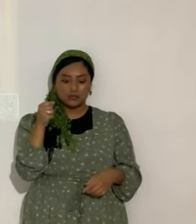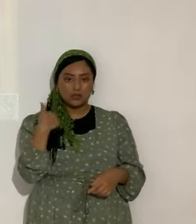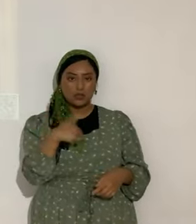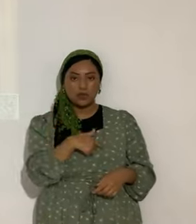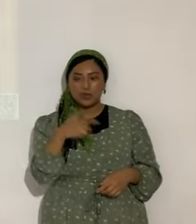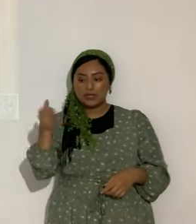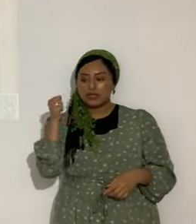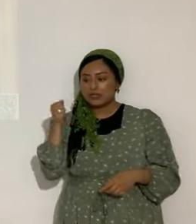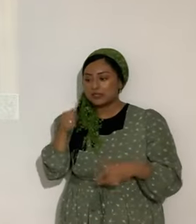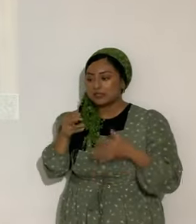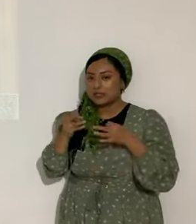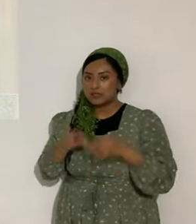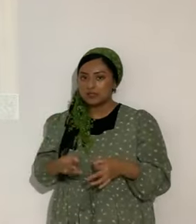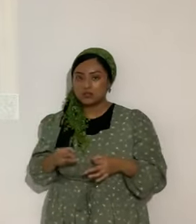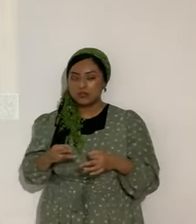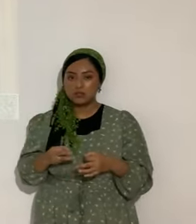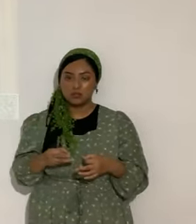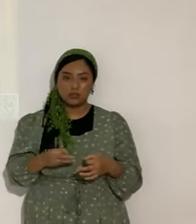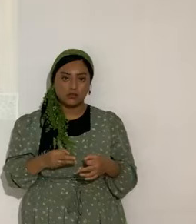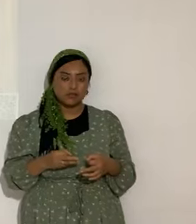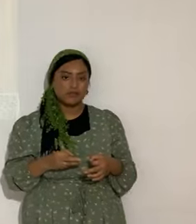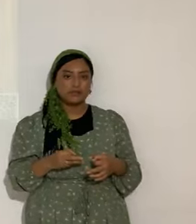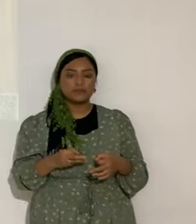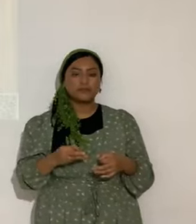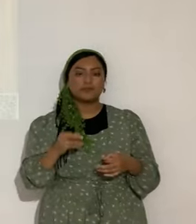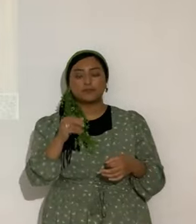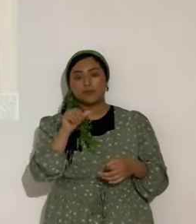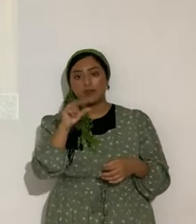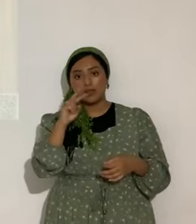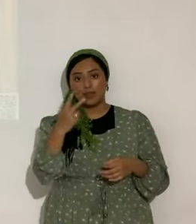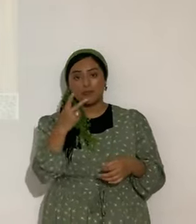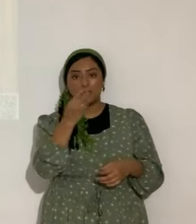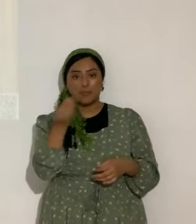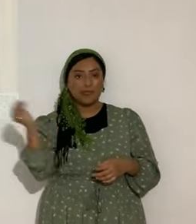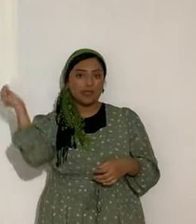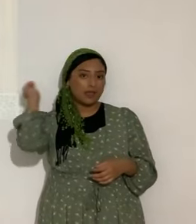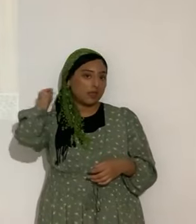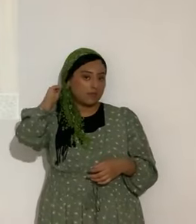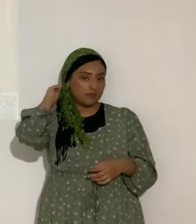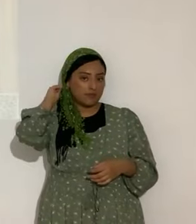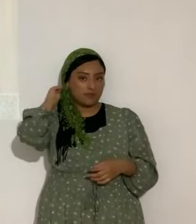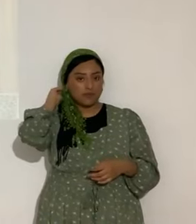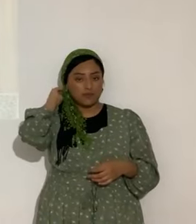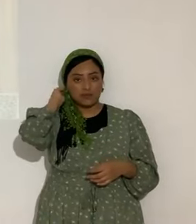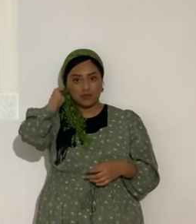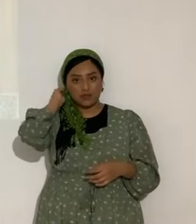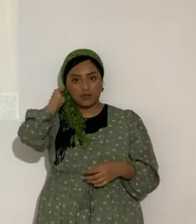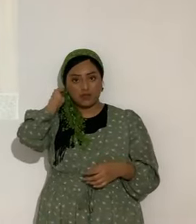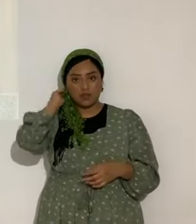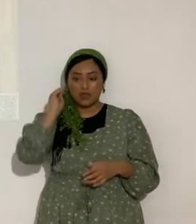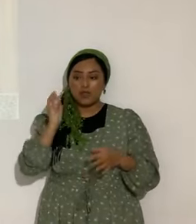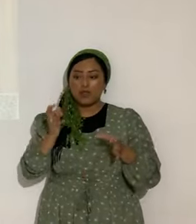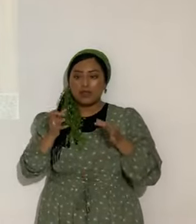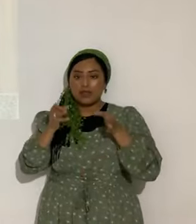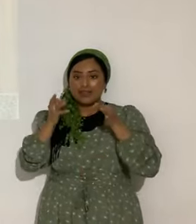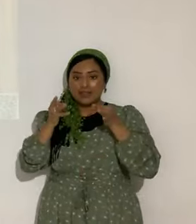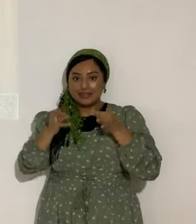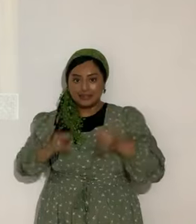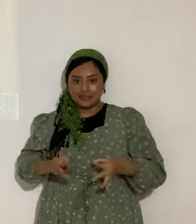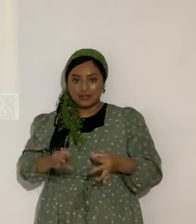decisiones. La mente subconsciente determina en gran manera